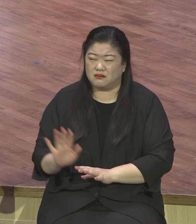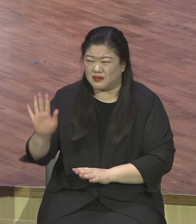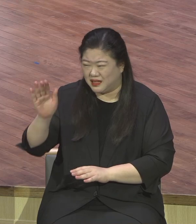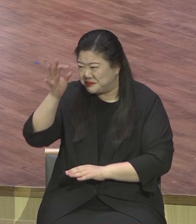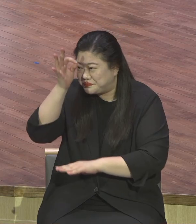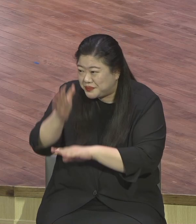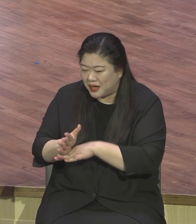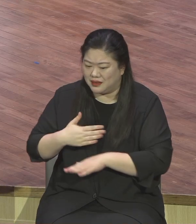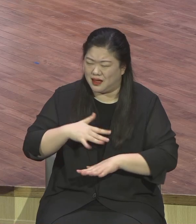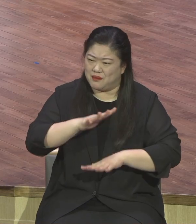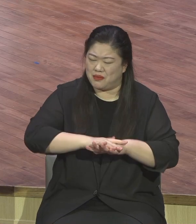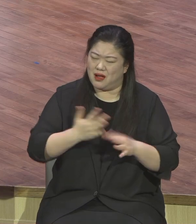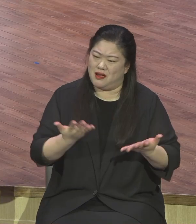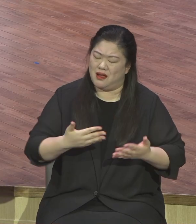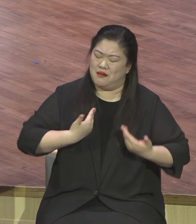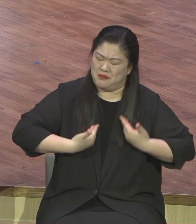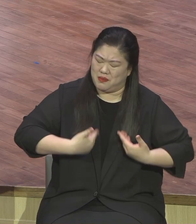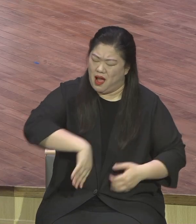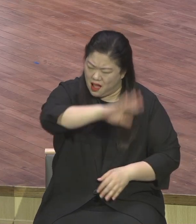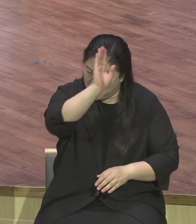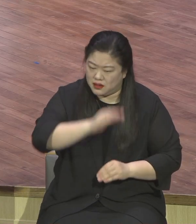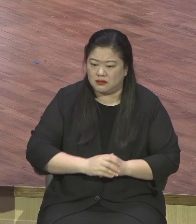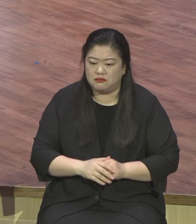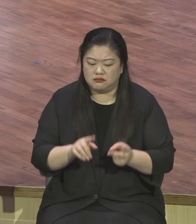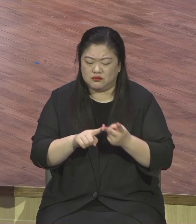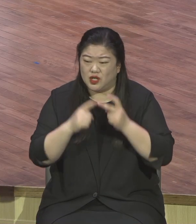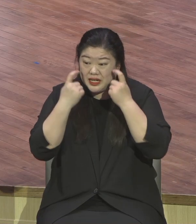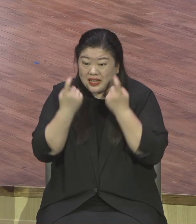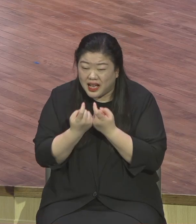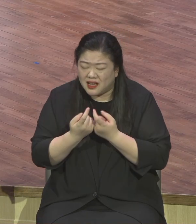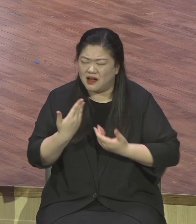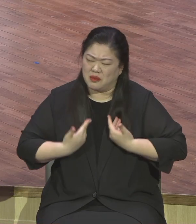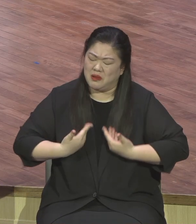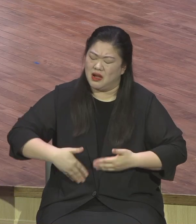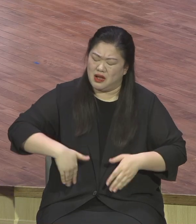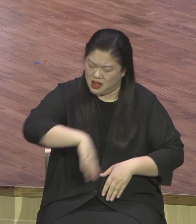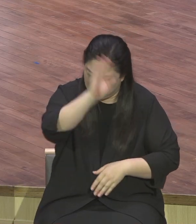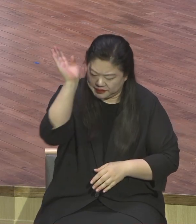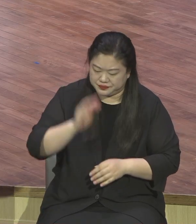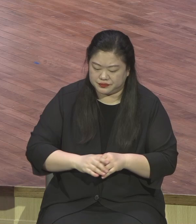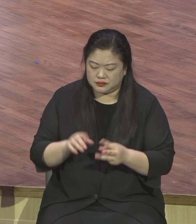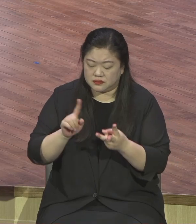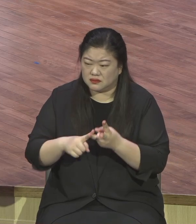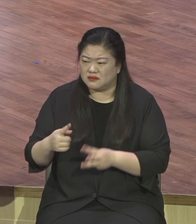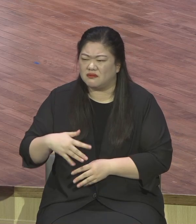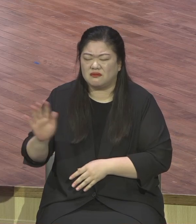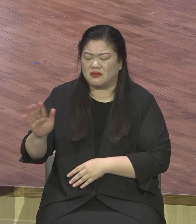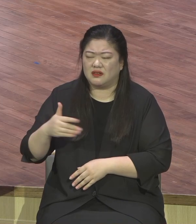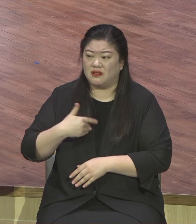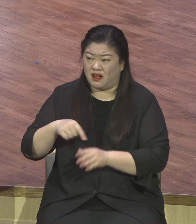사람은 자기 사업하려고 하고 그 남은 자들은 종들을 잡아 모욕하고 죽이니